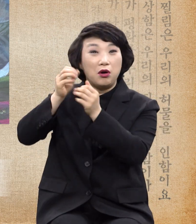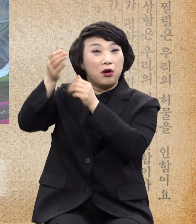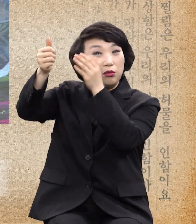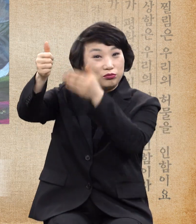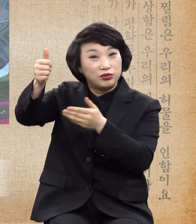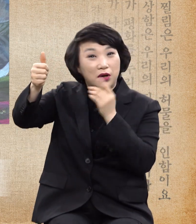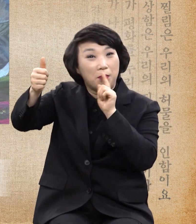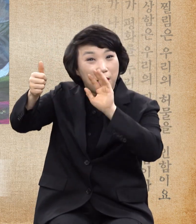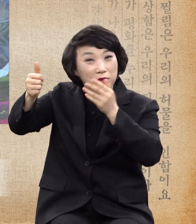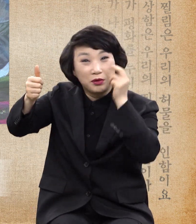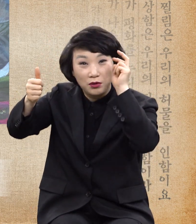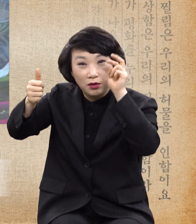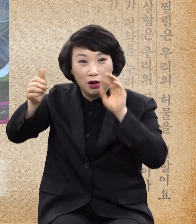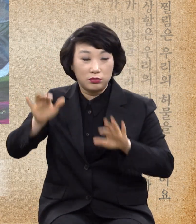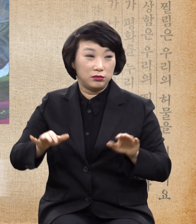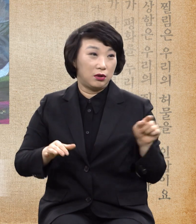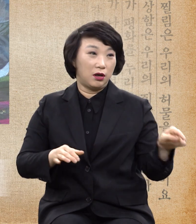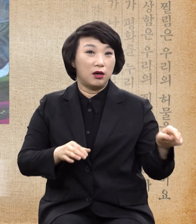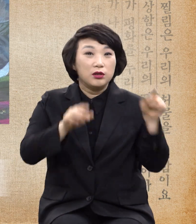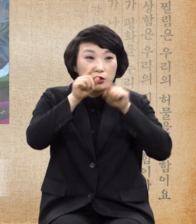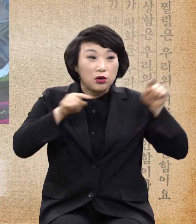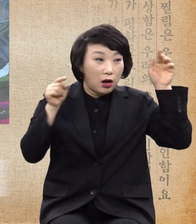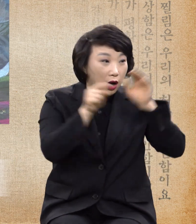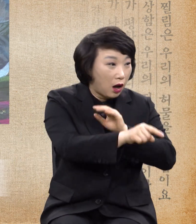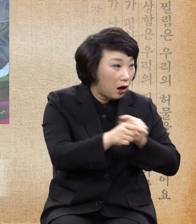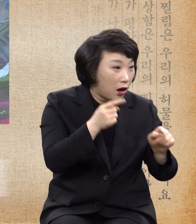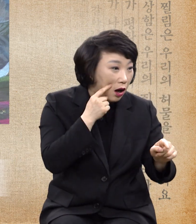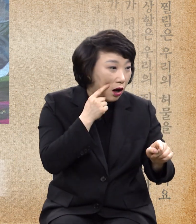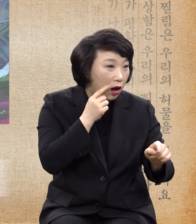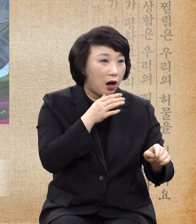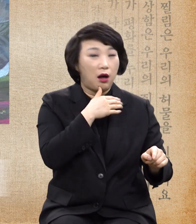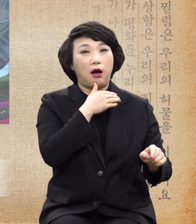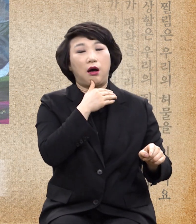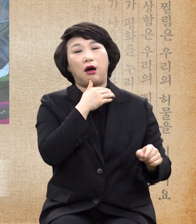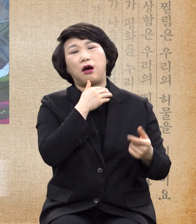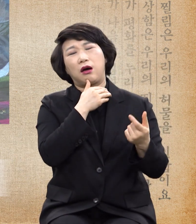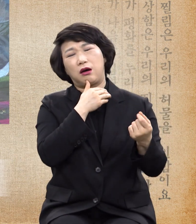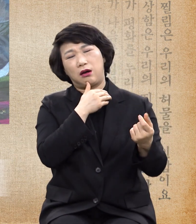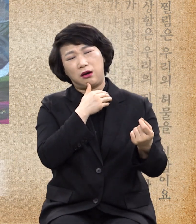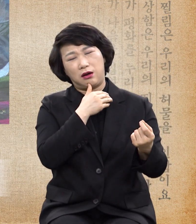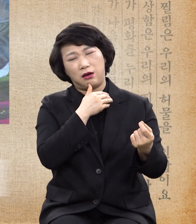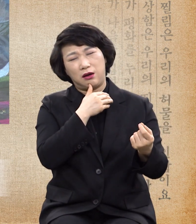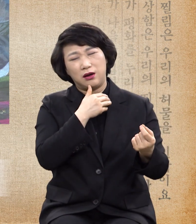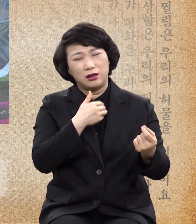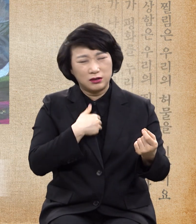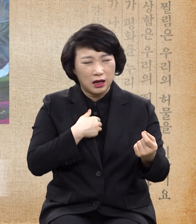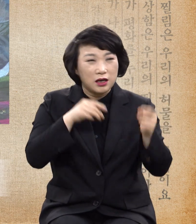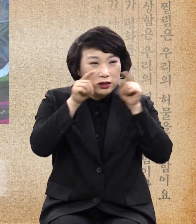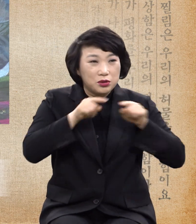지옥에 가보니까 맞아 나는 지옥에 와야